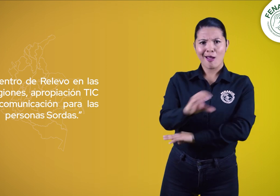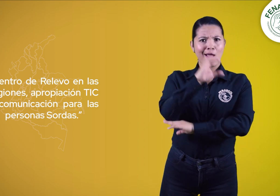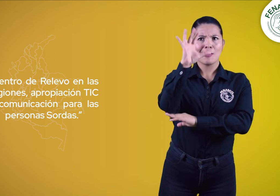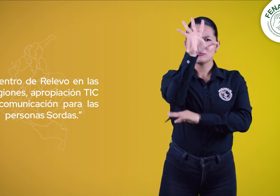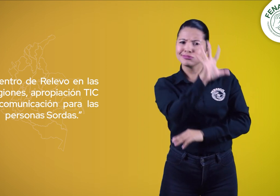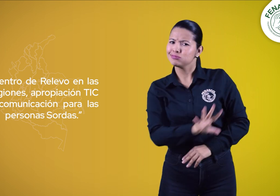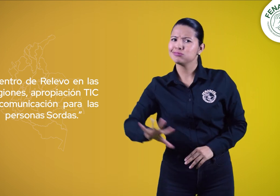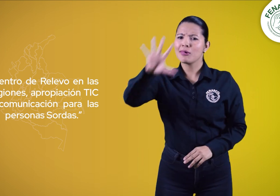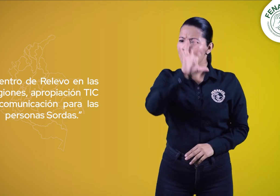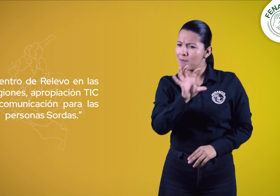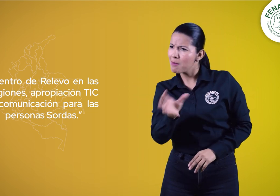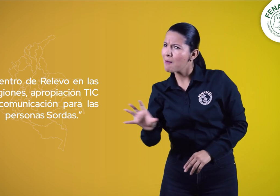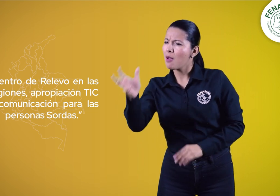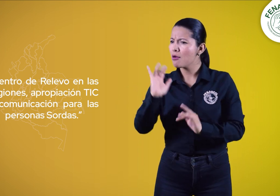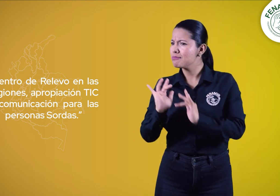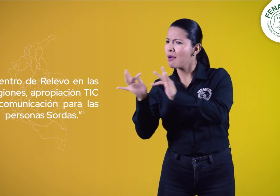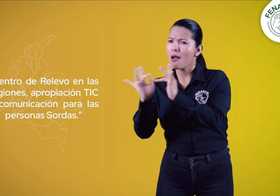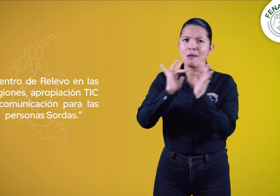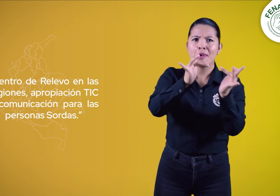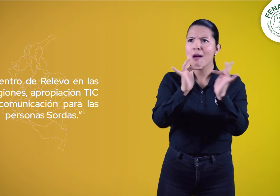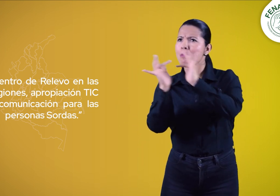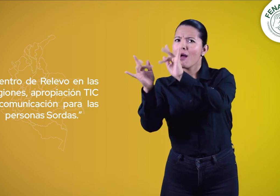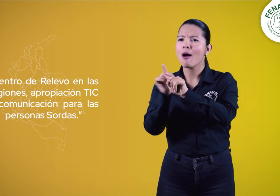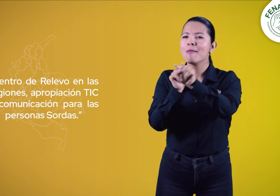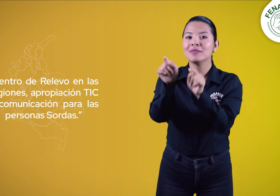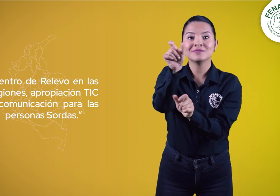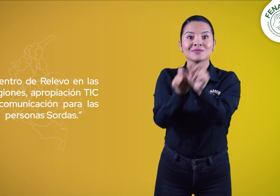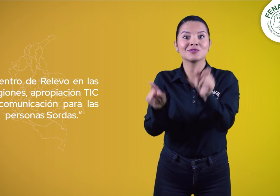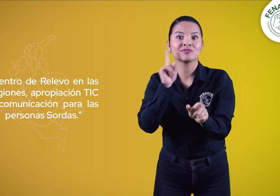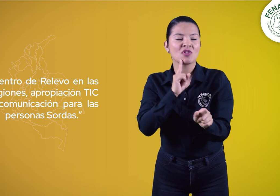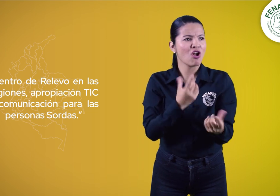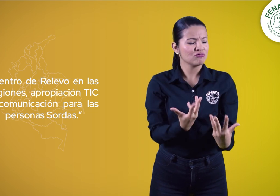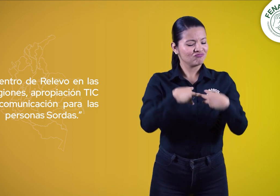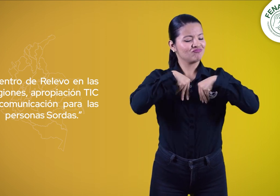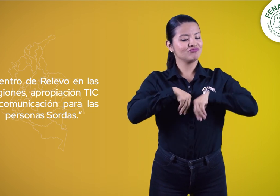Centro de Relevo en las Regiones, Apropiación TIC y Comunicación para las Personas Sordas.